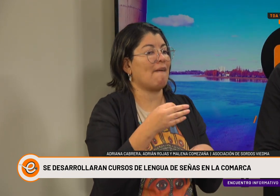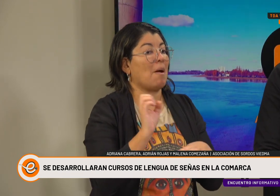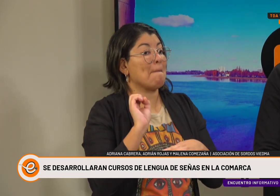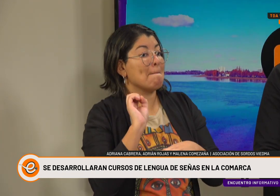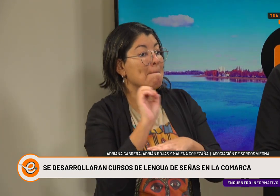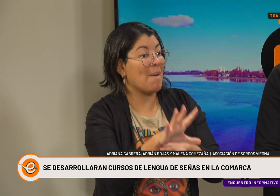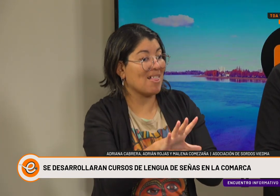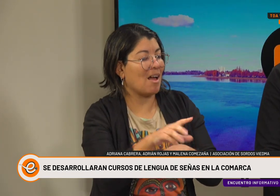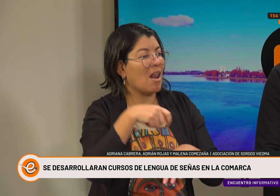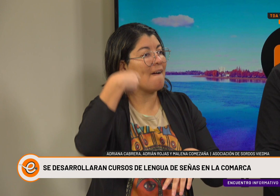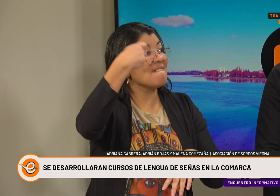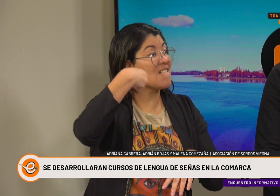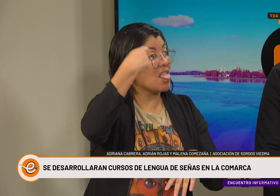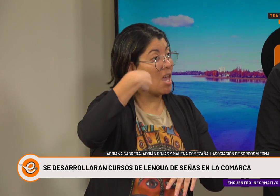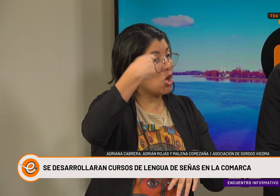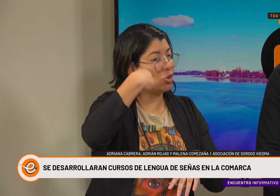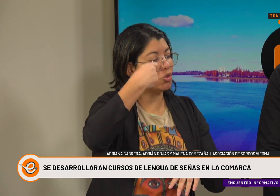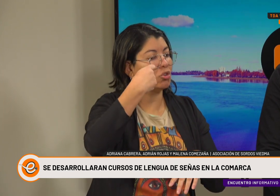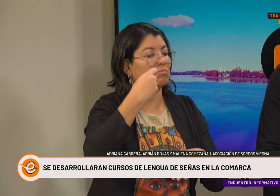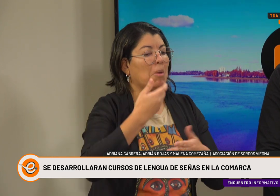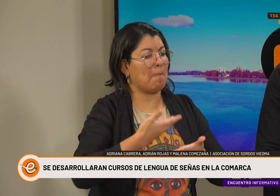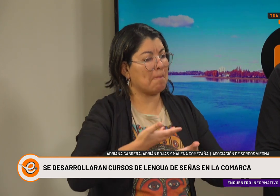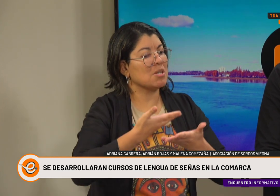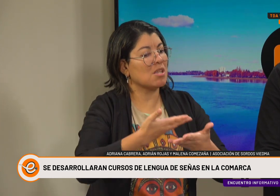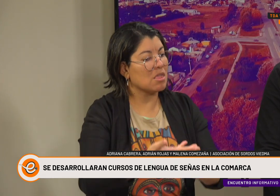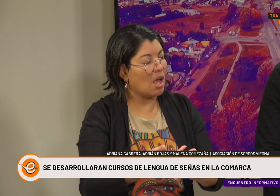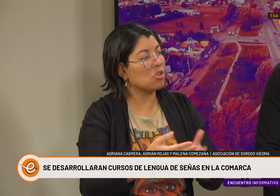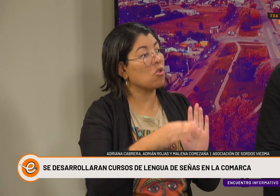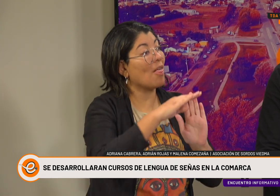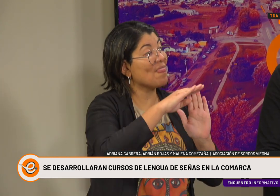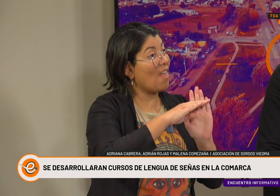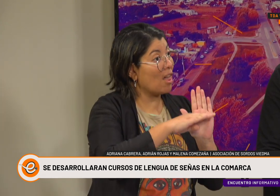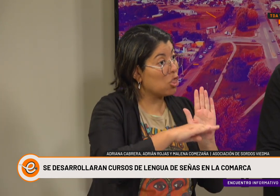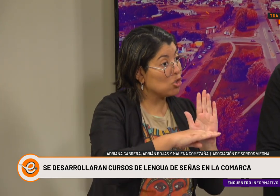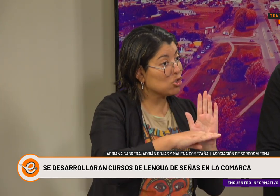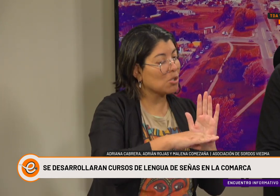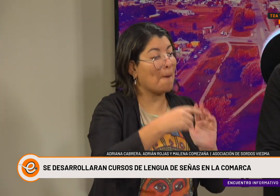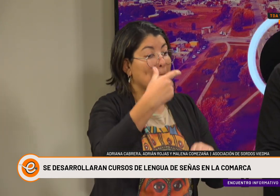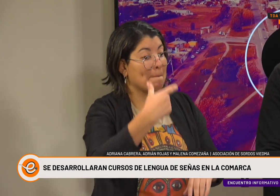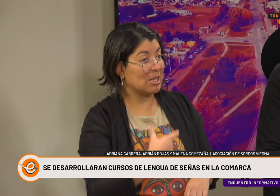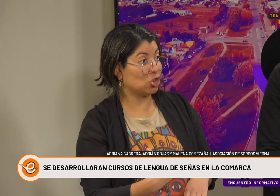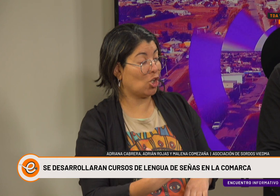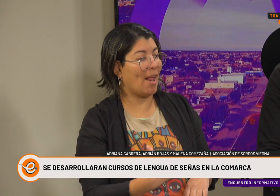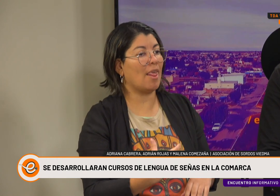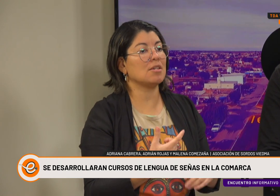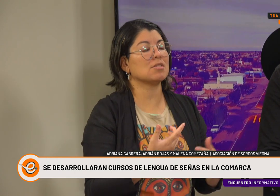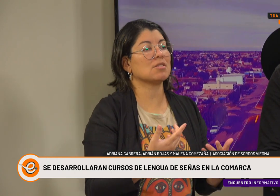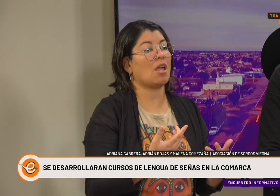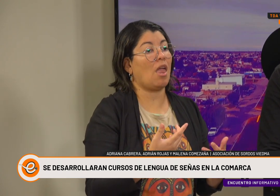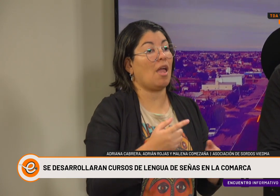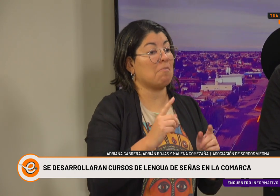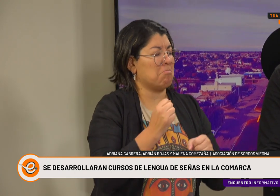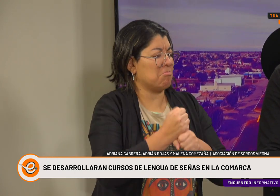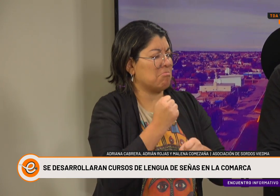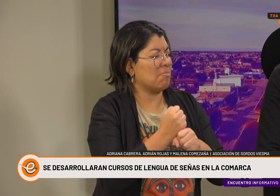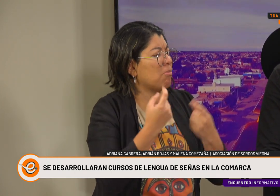interesados en seguir estudiando, tienen que mandar un video al mismo número con sus datos personales.